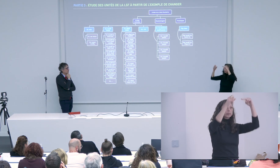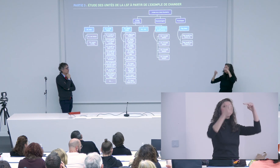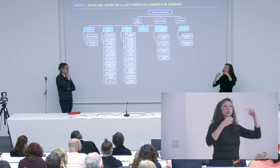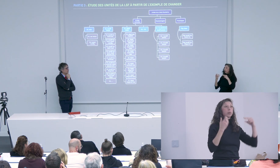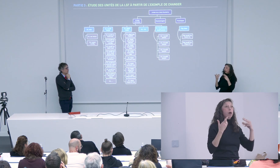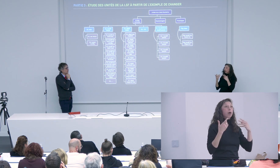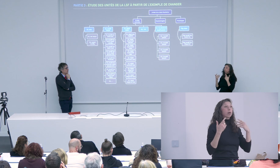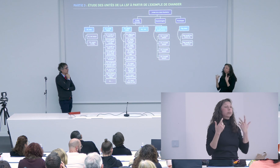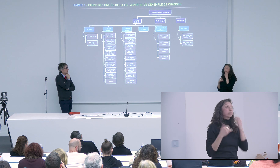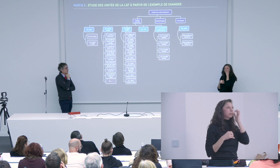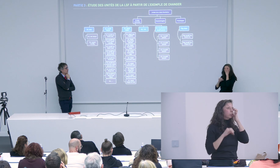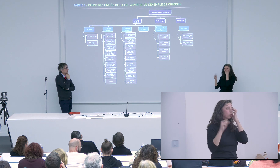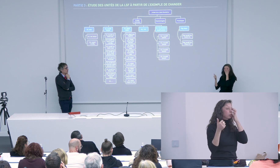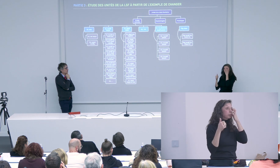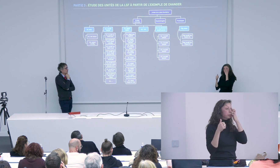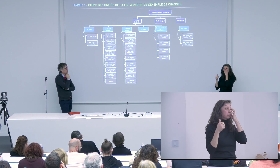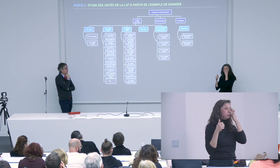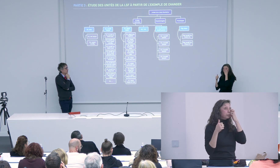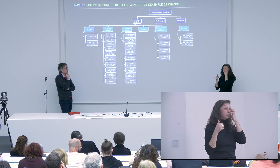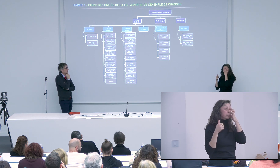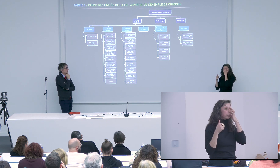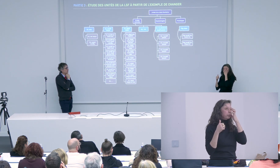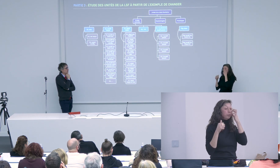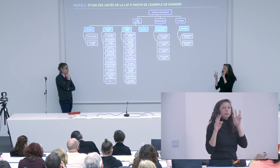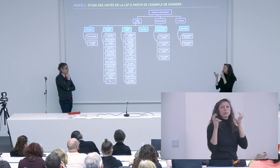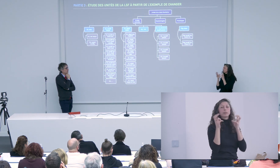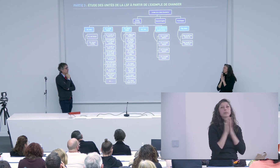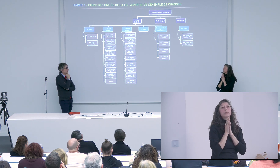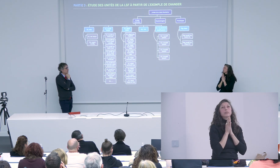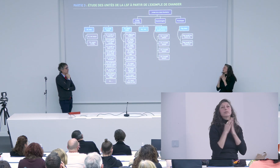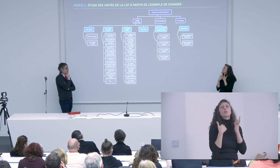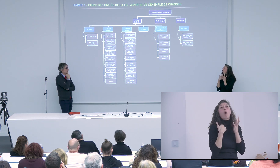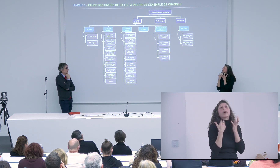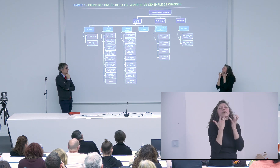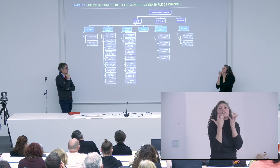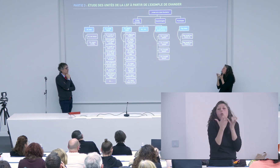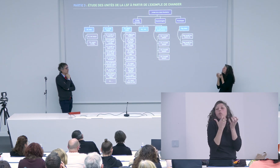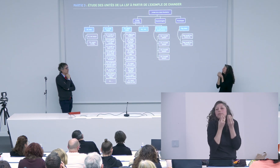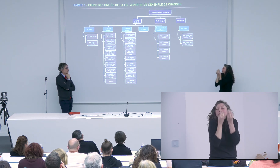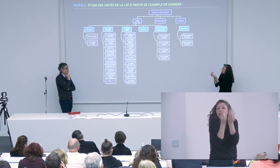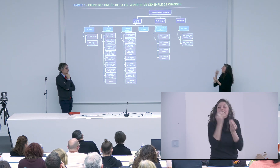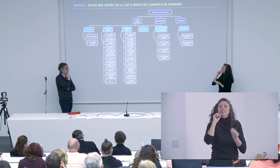il y a aussi changer je ne sais pas quand on change de niveau par exemple les barreaux d'une échelle où